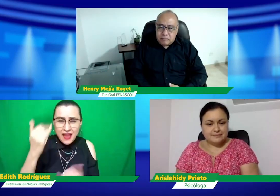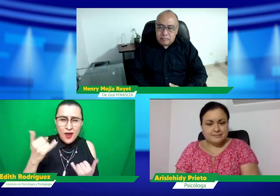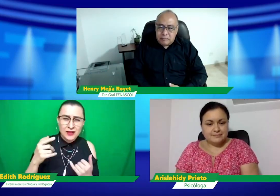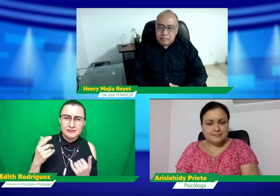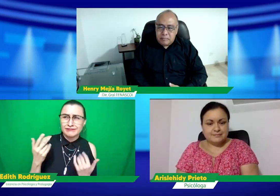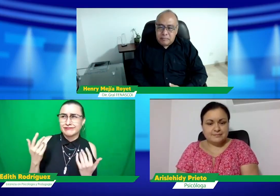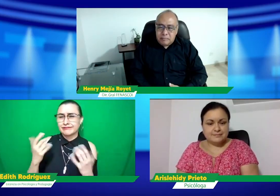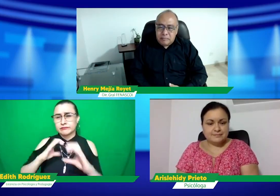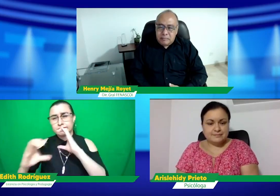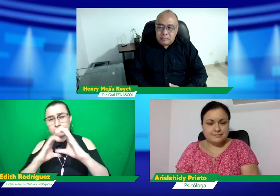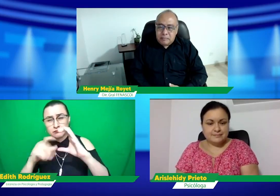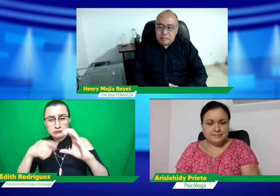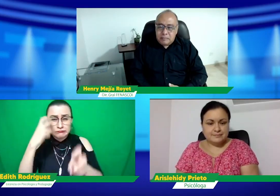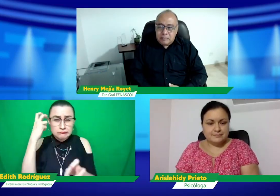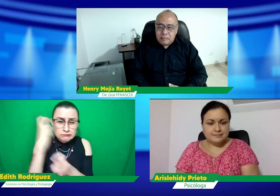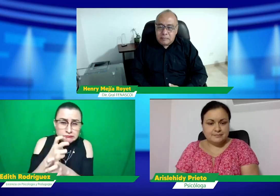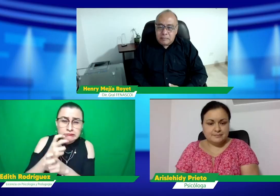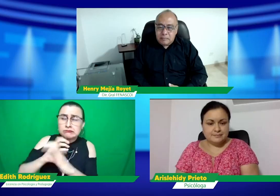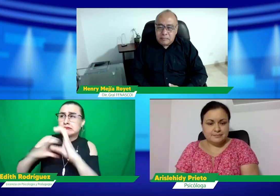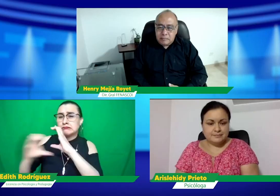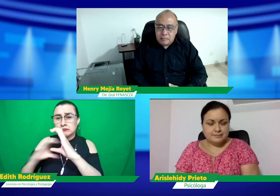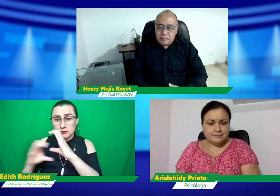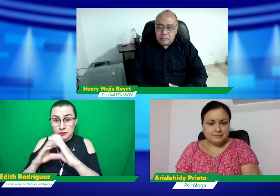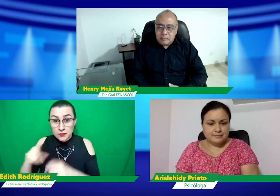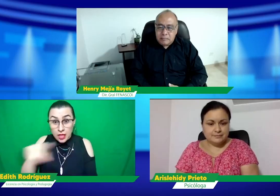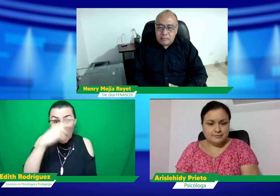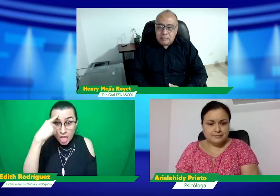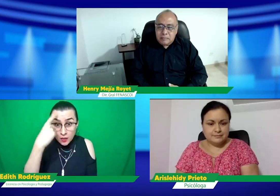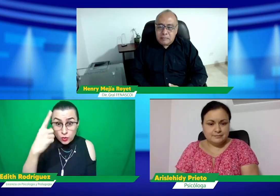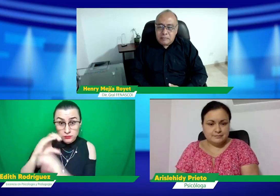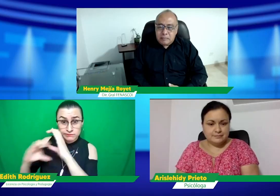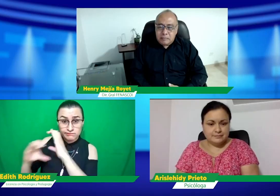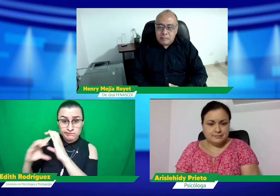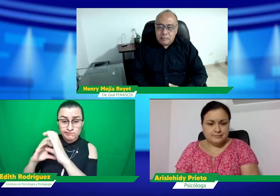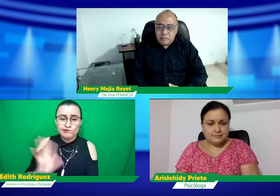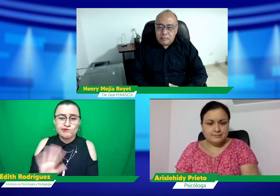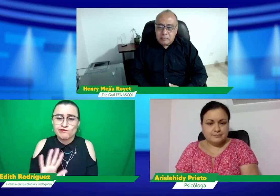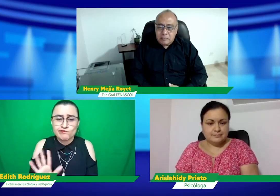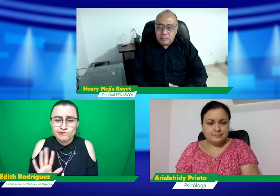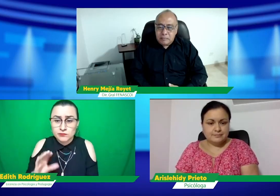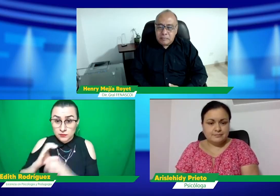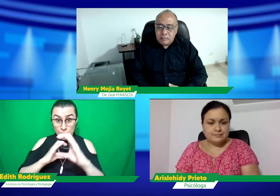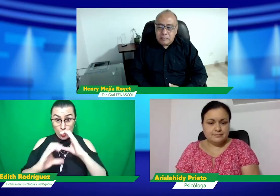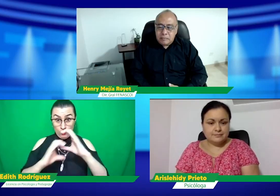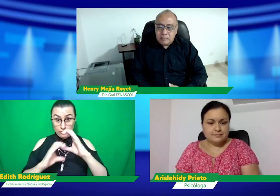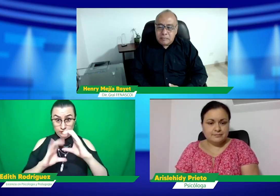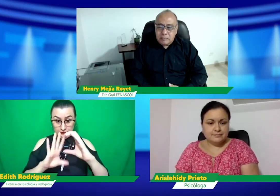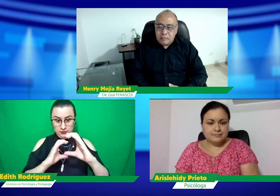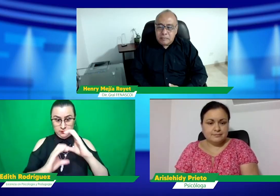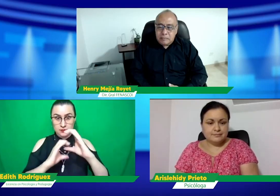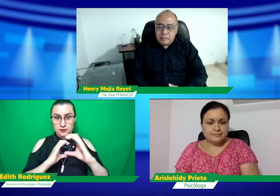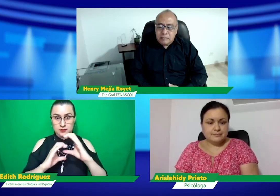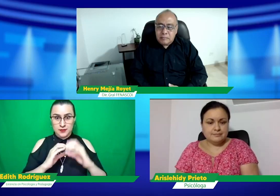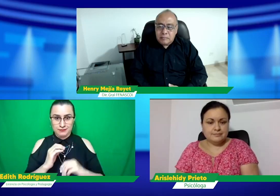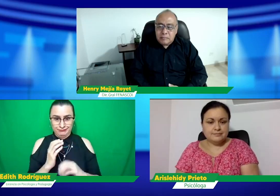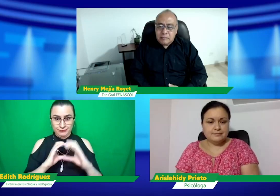Bueno, como ustedes saben, la comunicación es una barrera muy difícil, pero no solamente esa. La